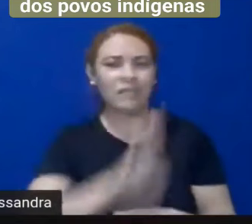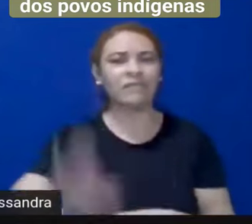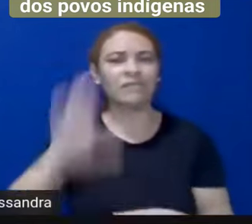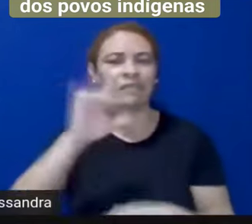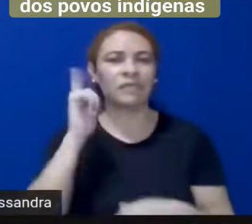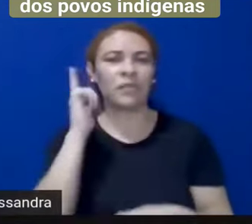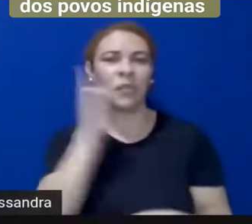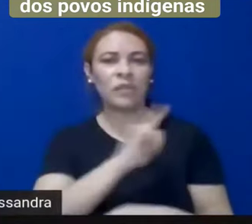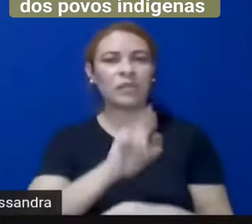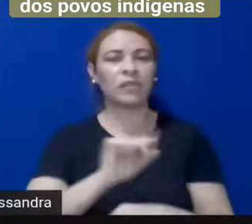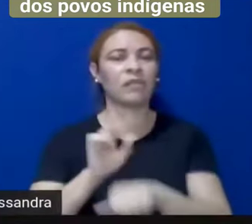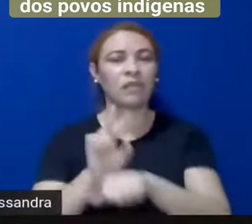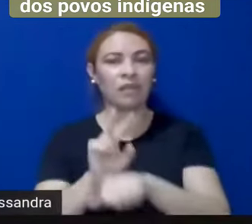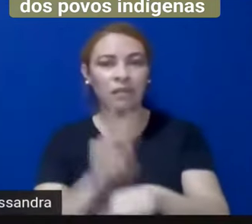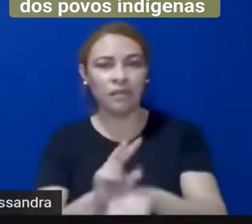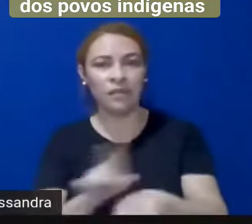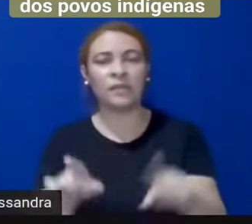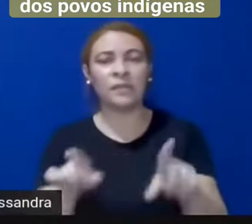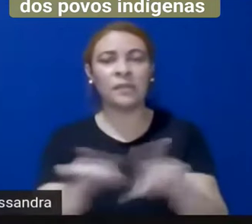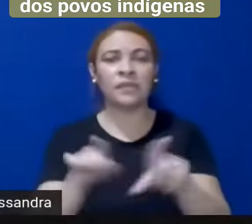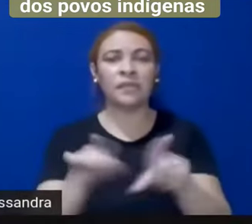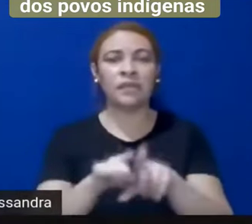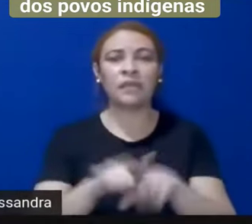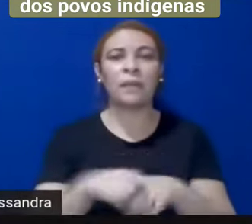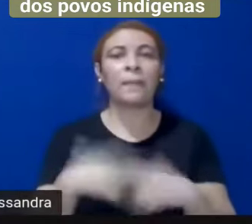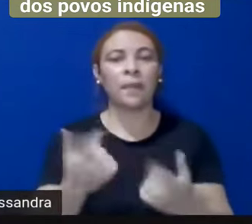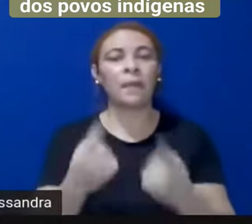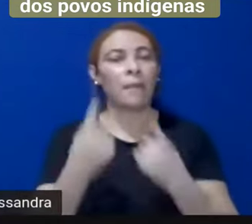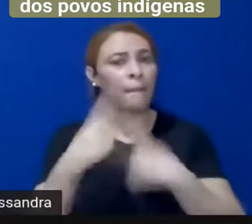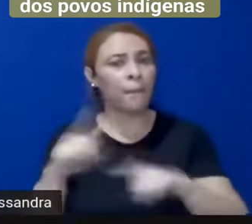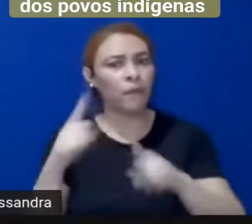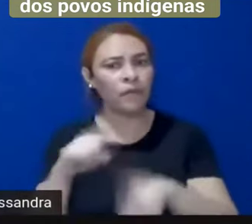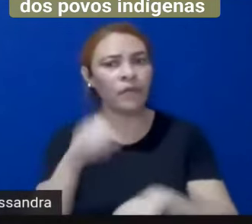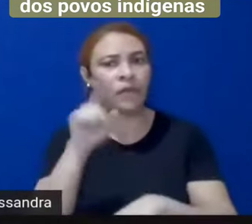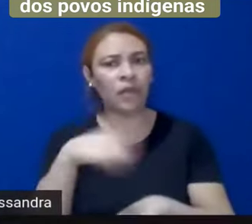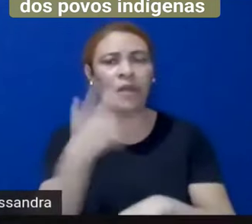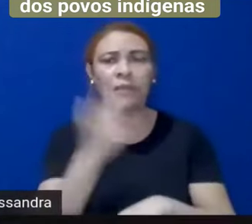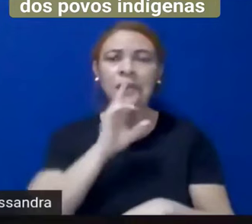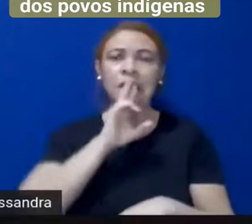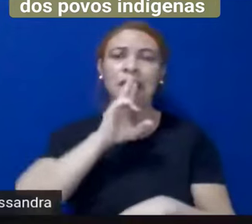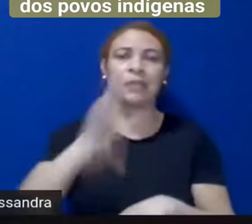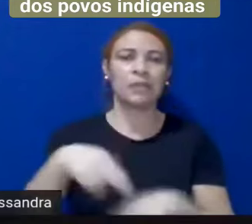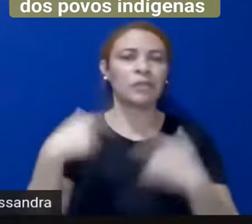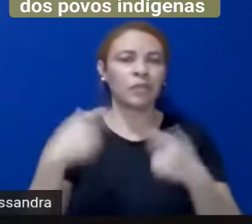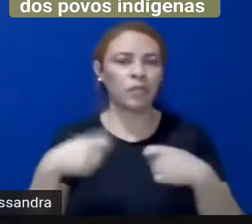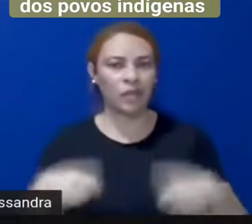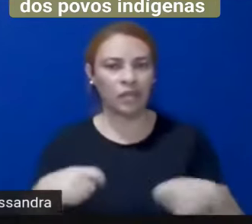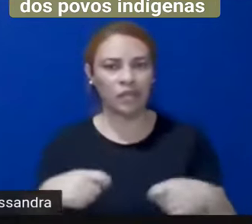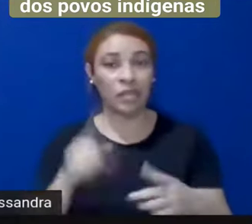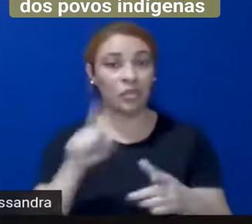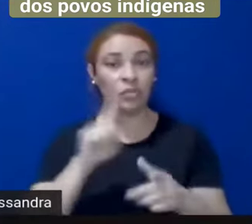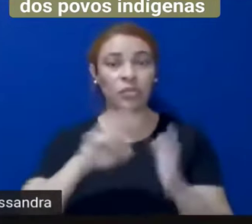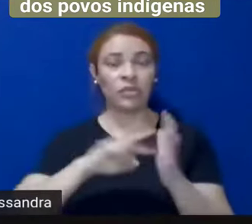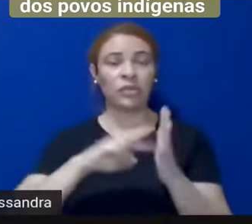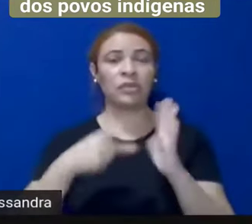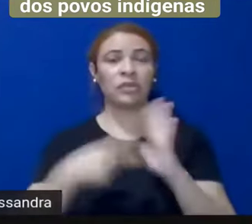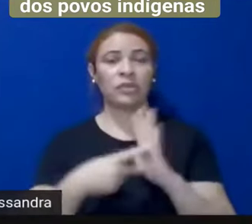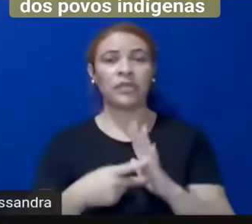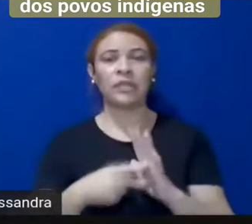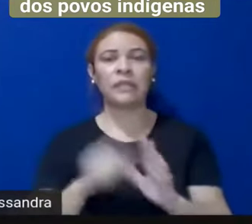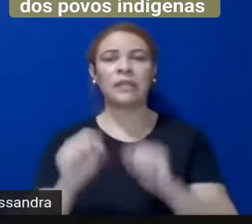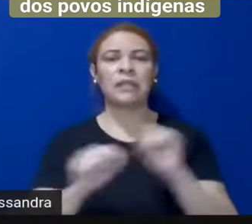para se defender e para provocar as autoridades que respondam a uma demanda. Isso não significa que ele está